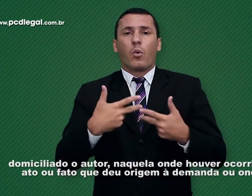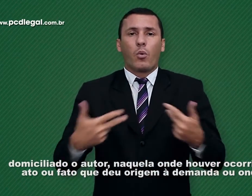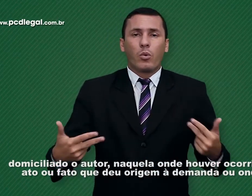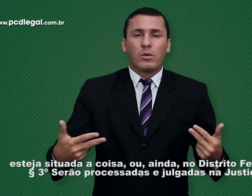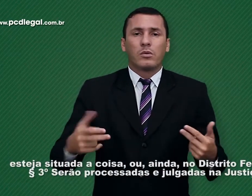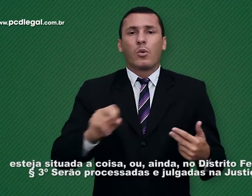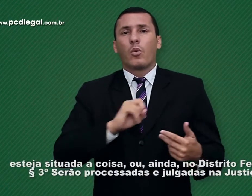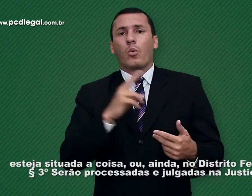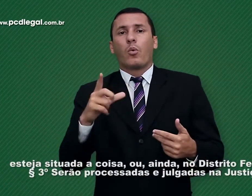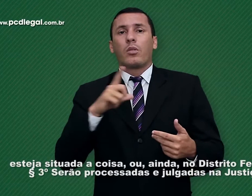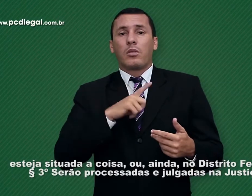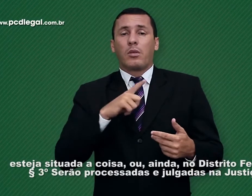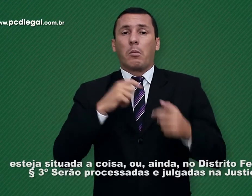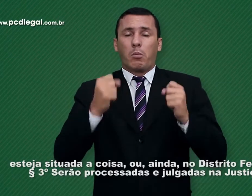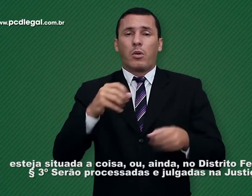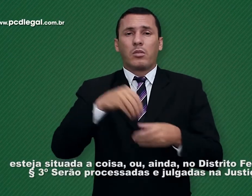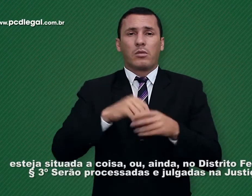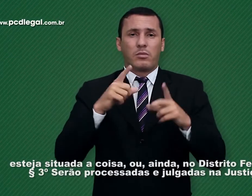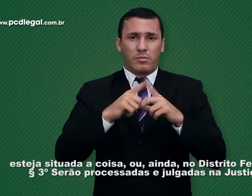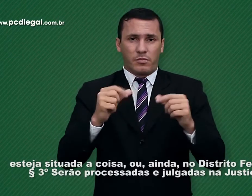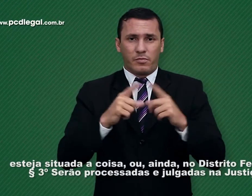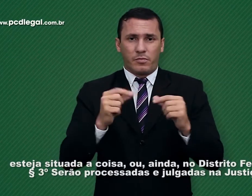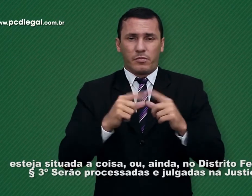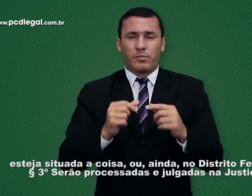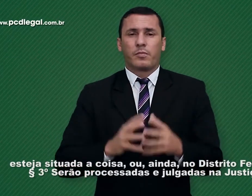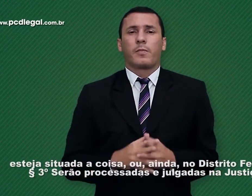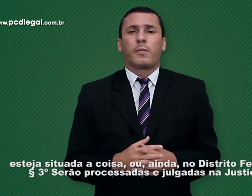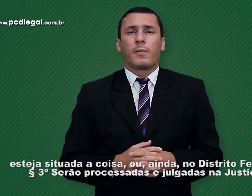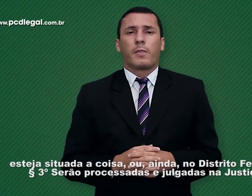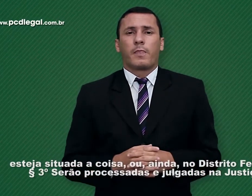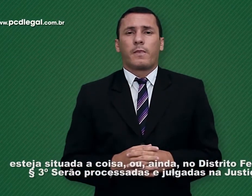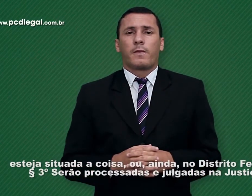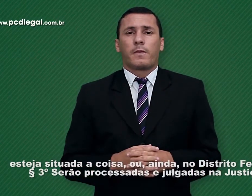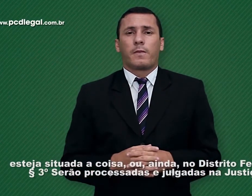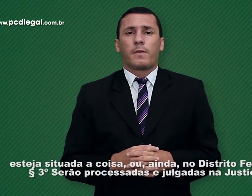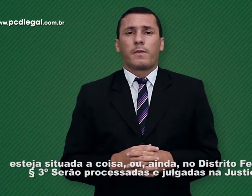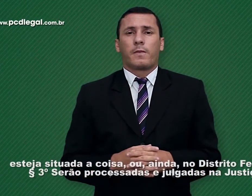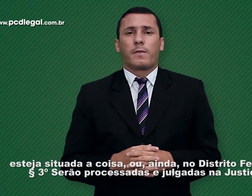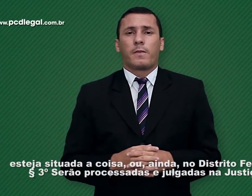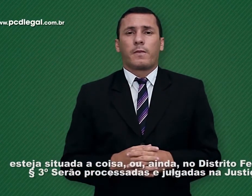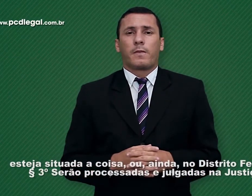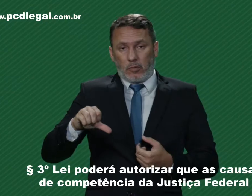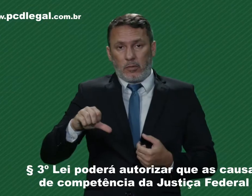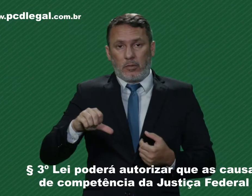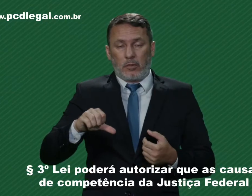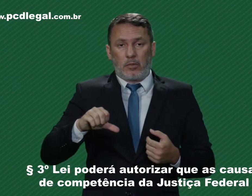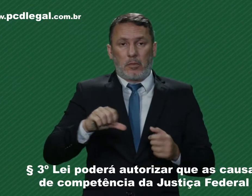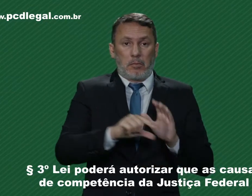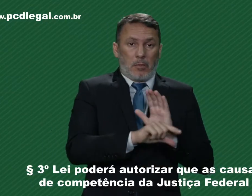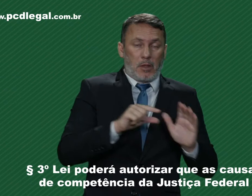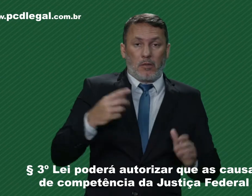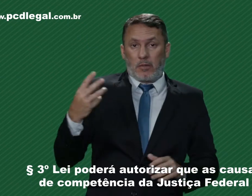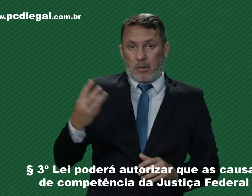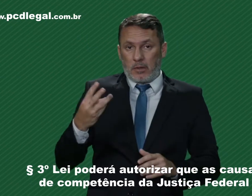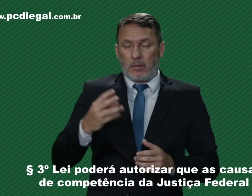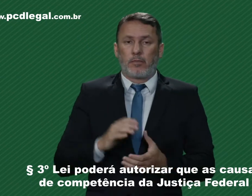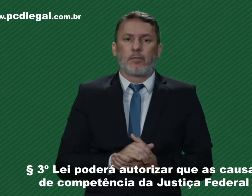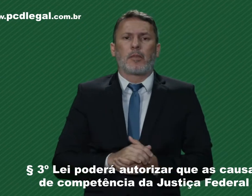ou onde esteja situada a coisa ou ainda no Distrito Federal. Parágrafo 3º. Lei poderá